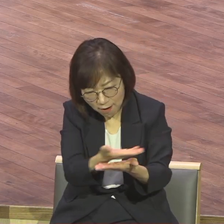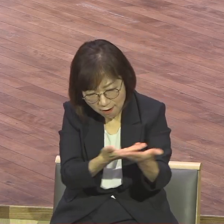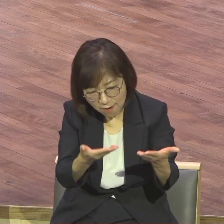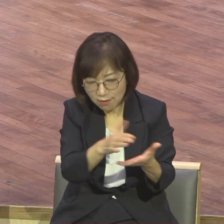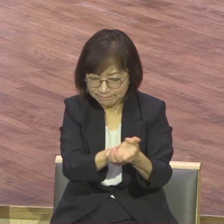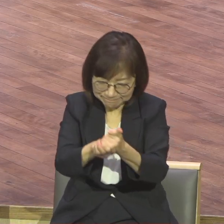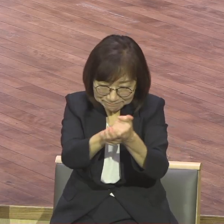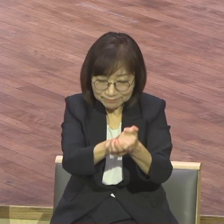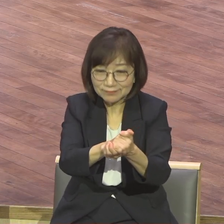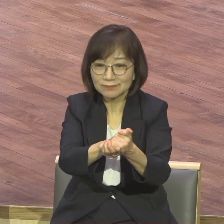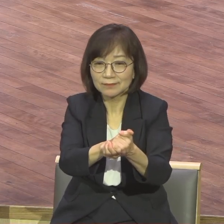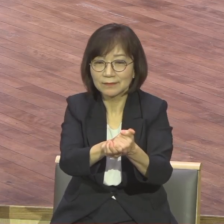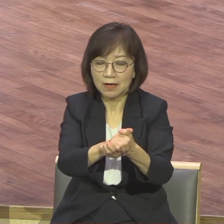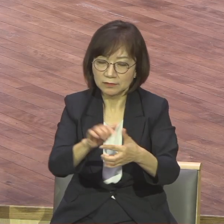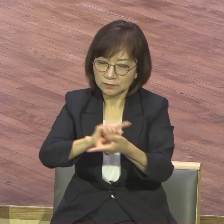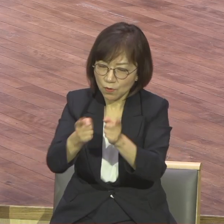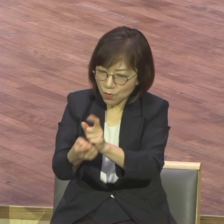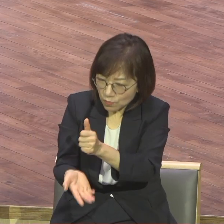서로 채워주고 인정해주고